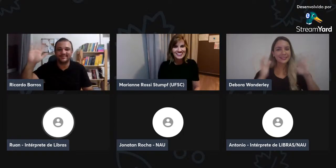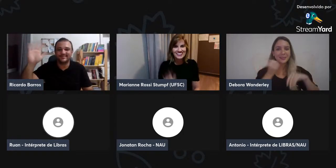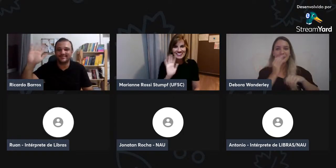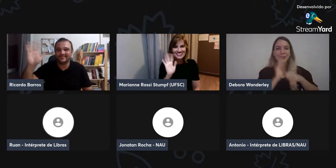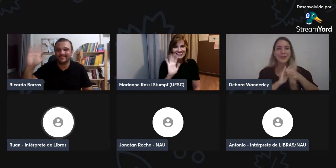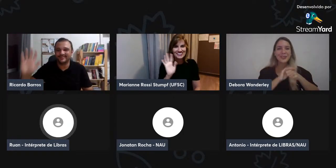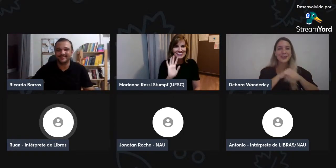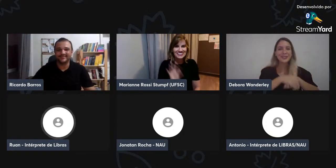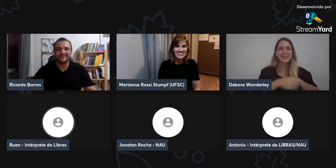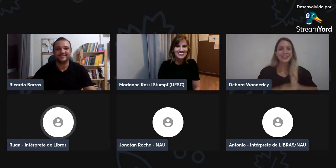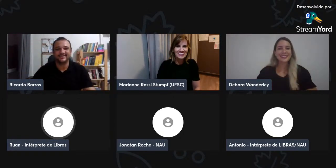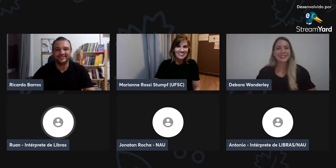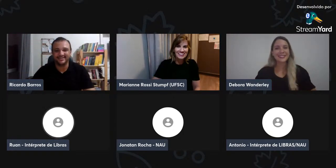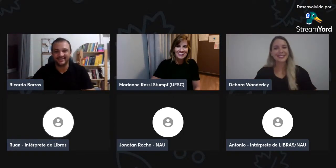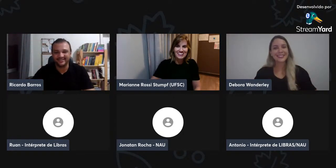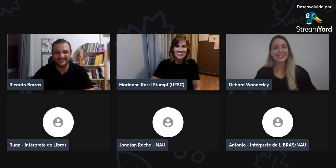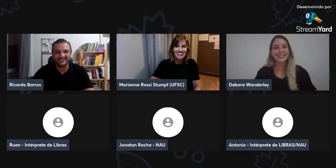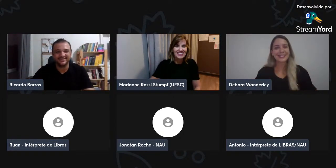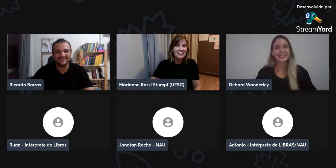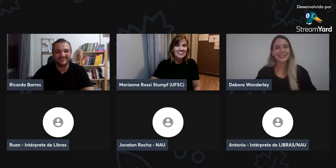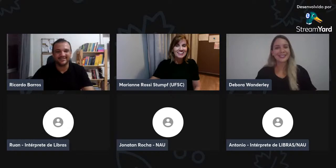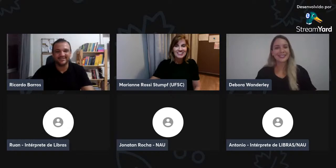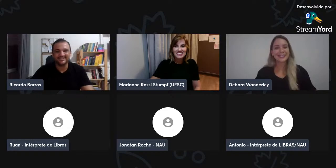noite a todos. Tchau, tchau, e até a próxima.